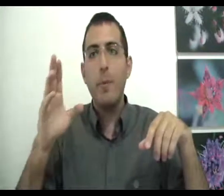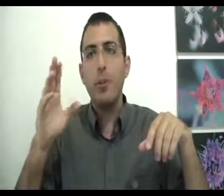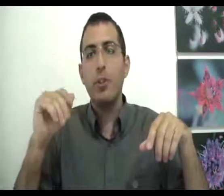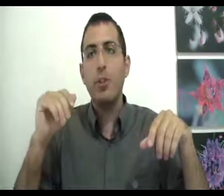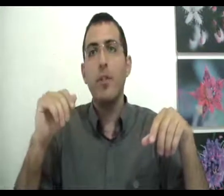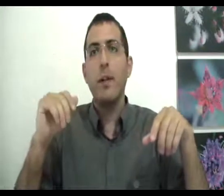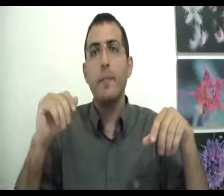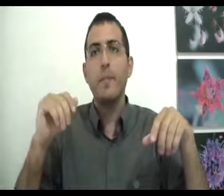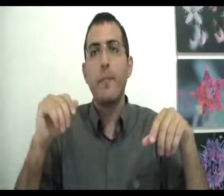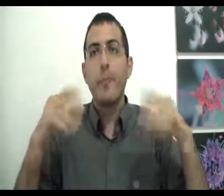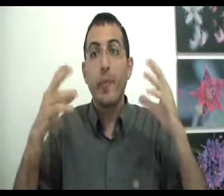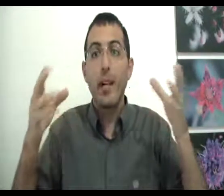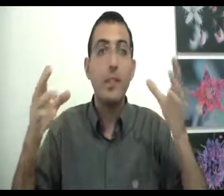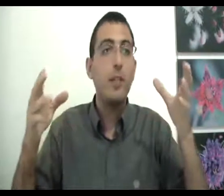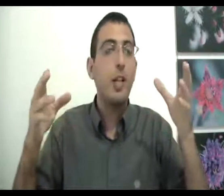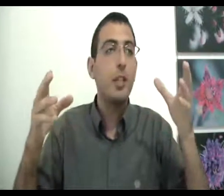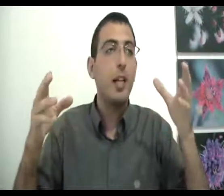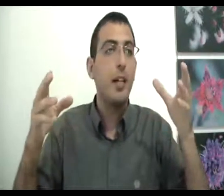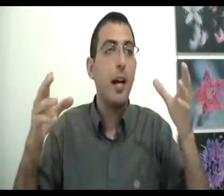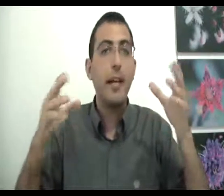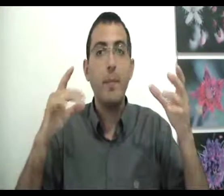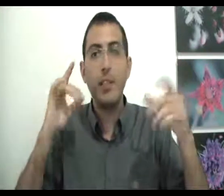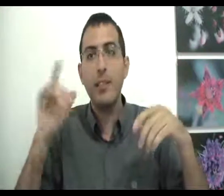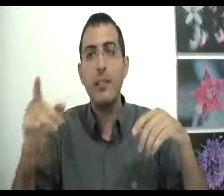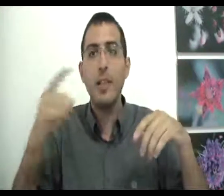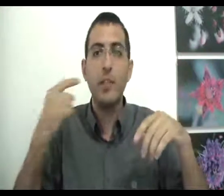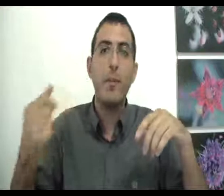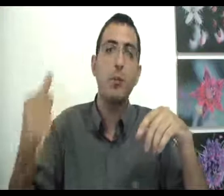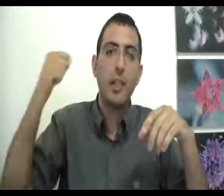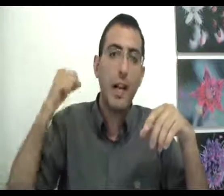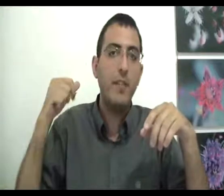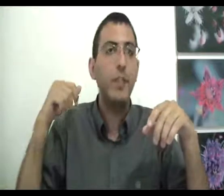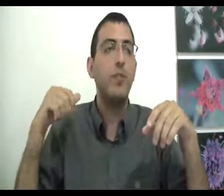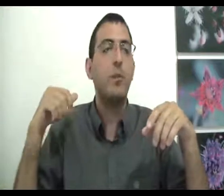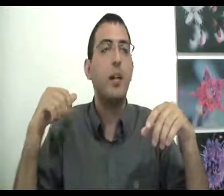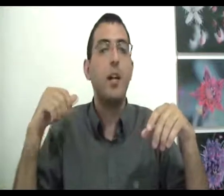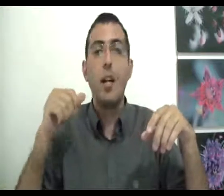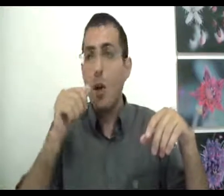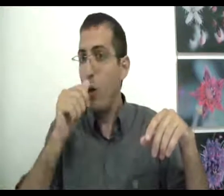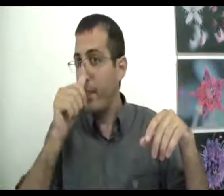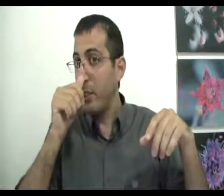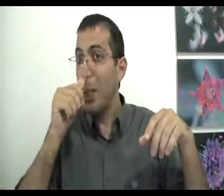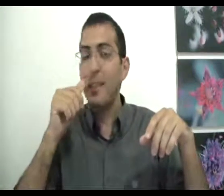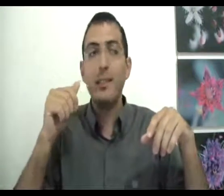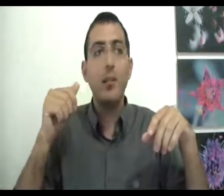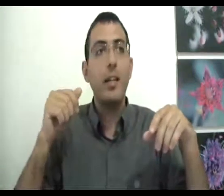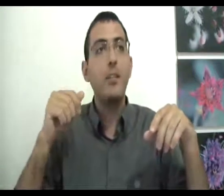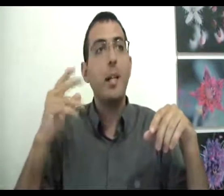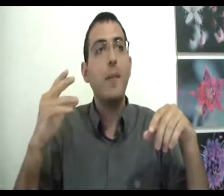בעוד שבוע עכשיו נשאל שאלה האם? עכשיו תנסה לעכשיו על משהו שיקרה לפני שבוע או כדי שנקצין את זה יותר שבן אדם